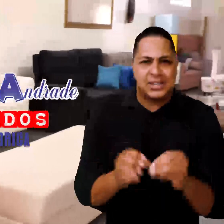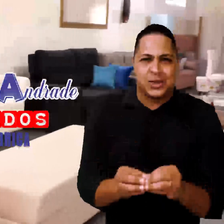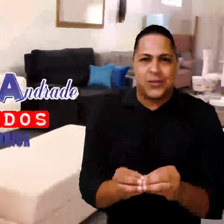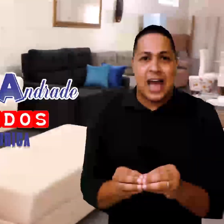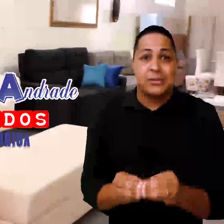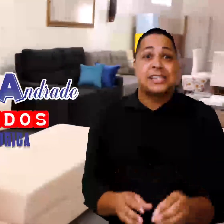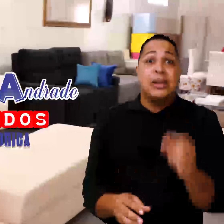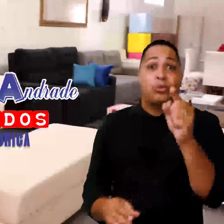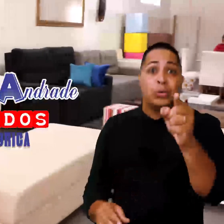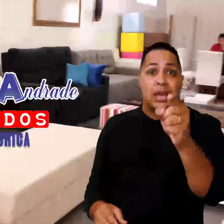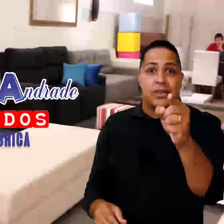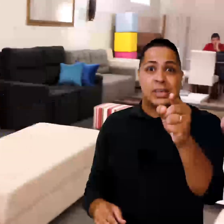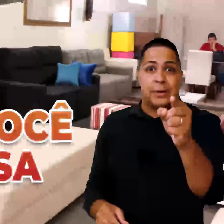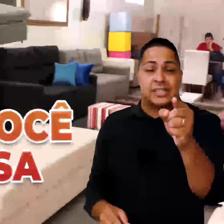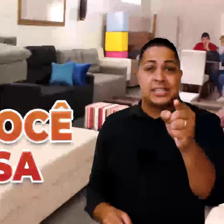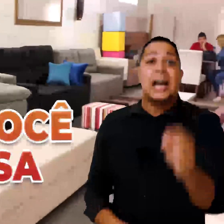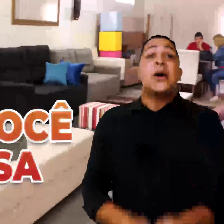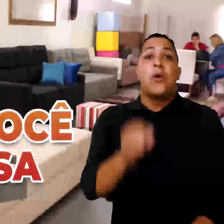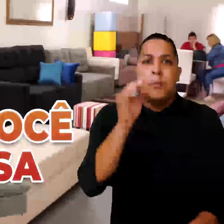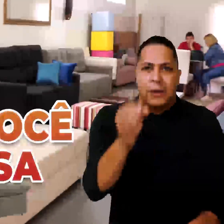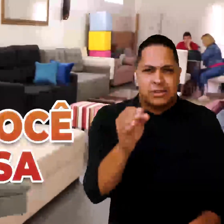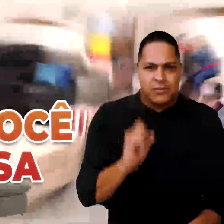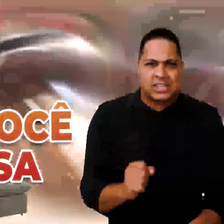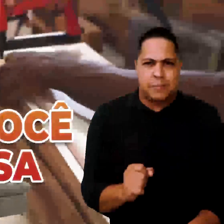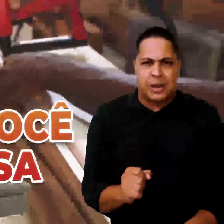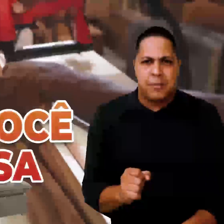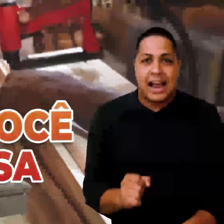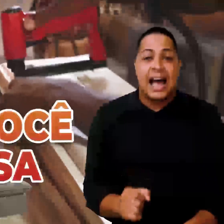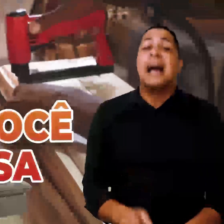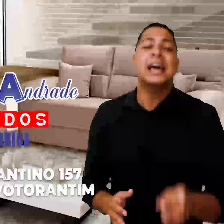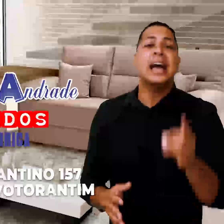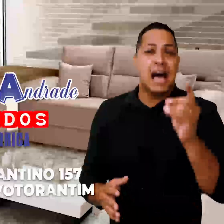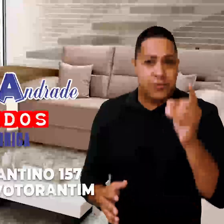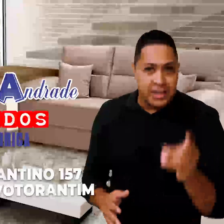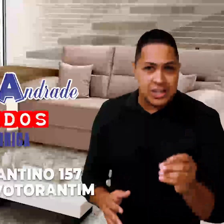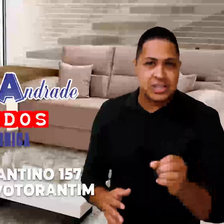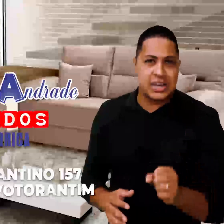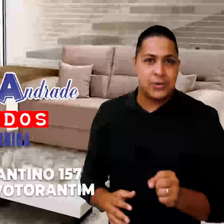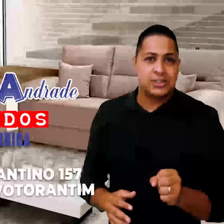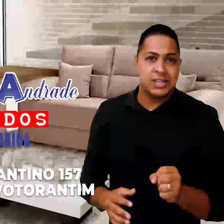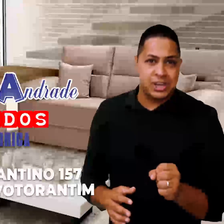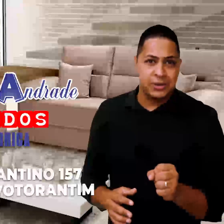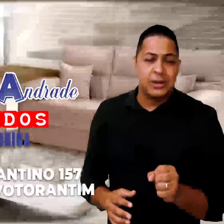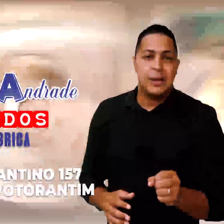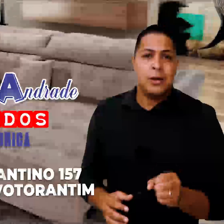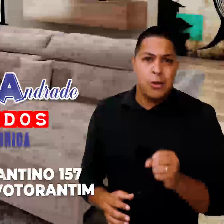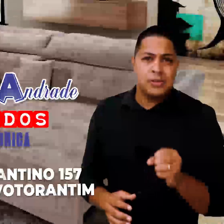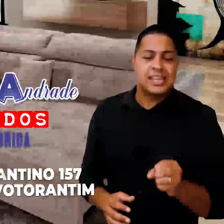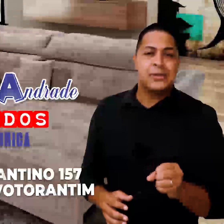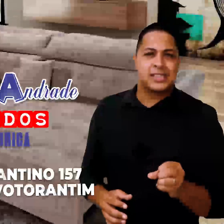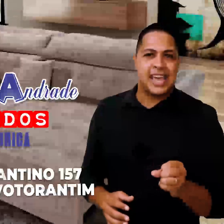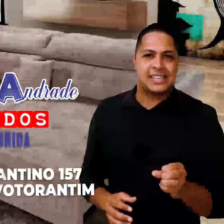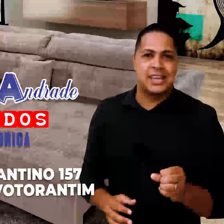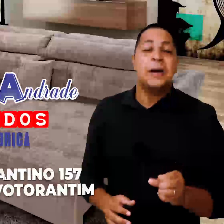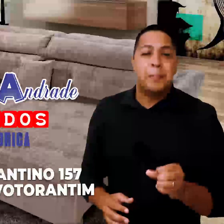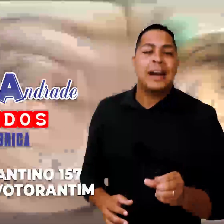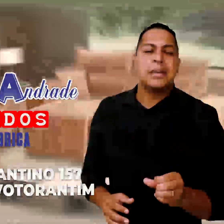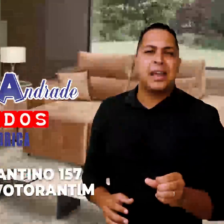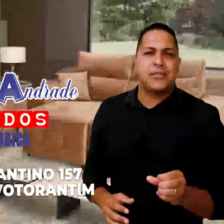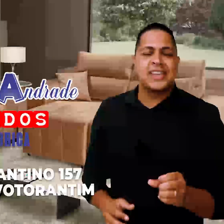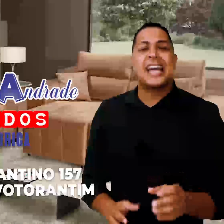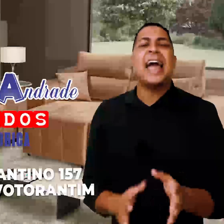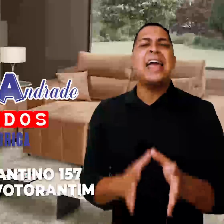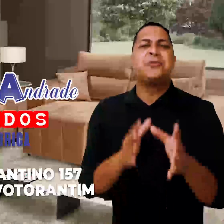Silva Andrade Estofados tem tudo o que você precisa com o preço que você pode pagar. Avenida Gisele Constantino, 157